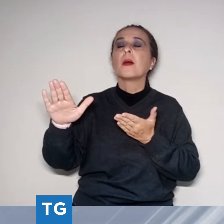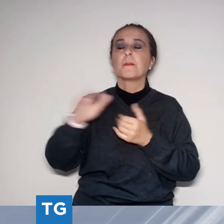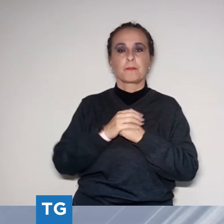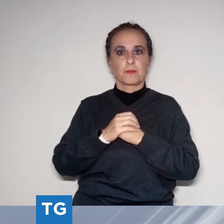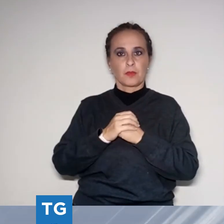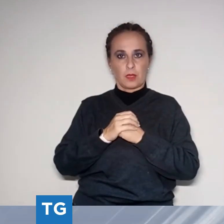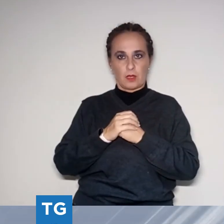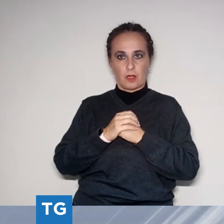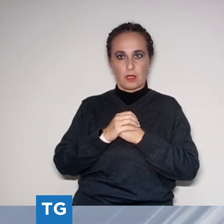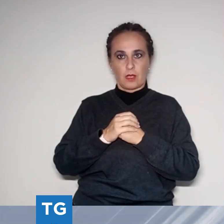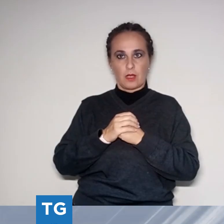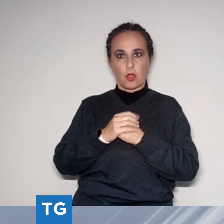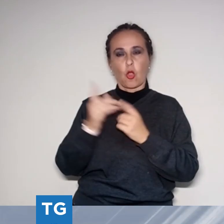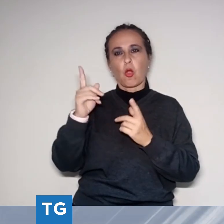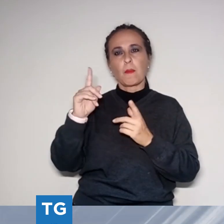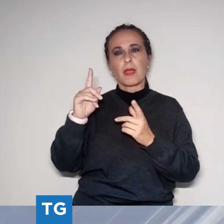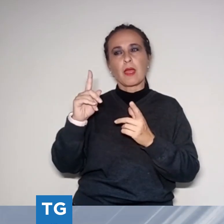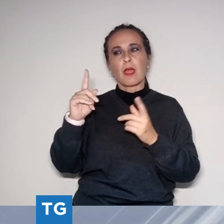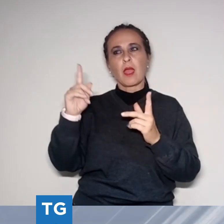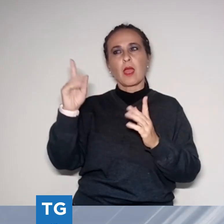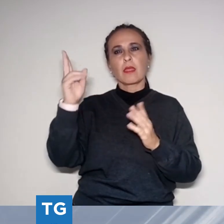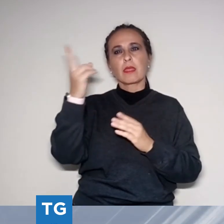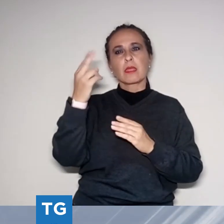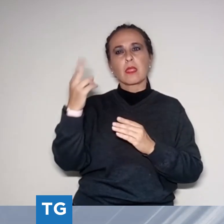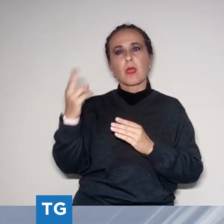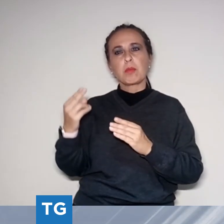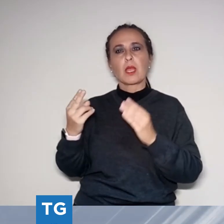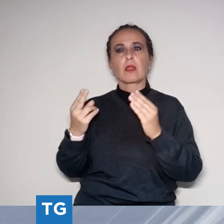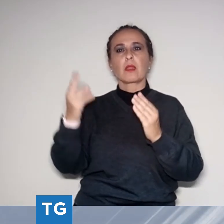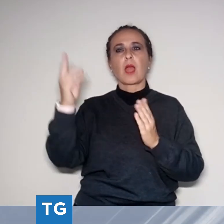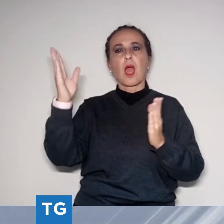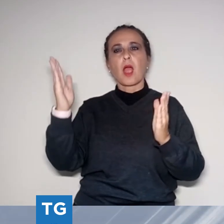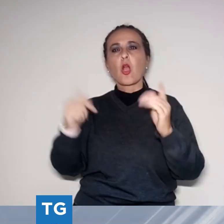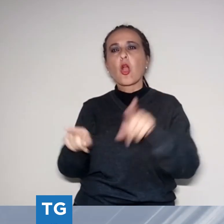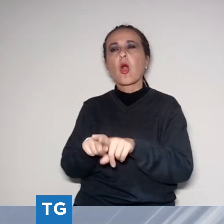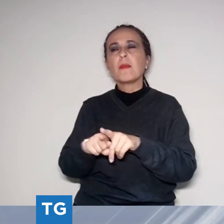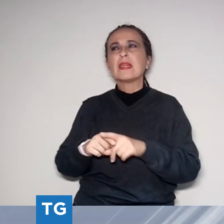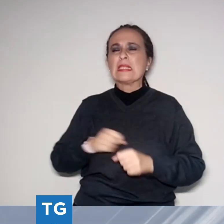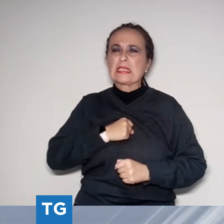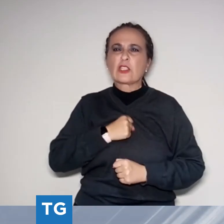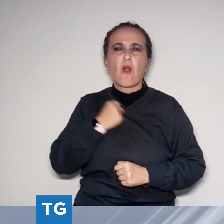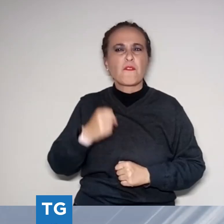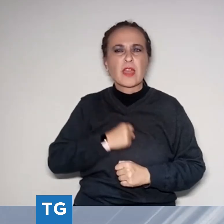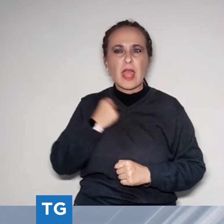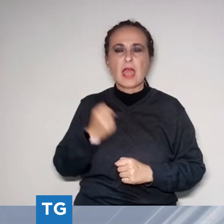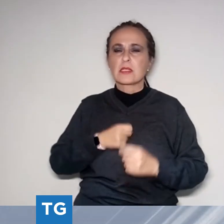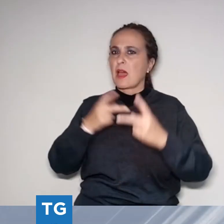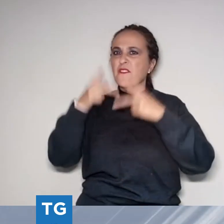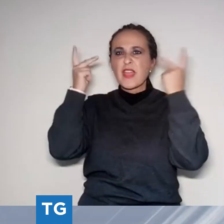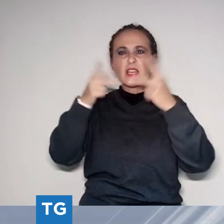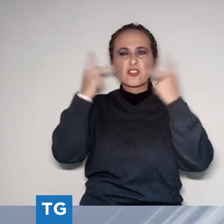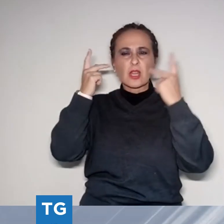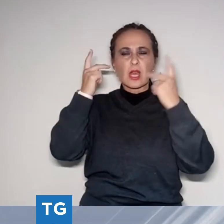creature tutto quello che c'è dietro, la nostra sofferenza, la felicità, la confusione e loro